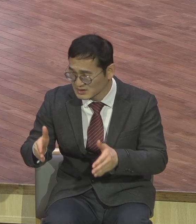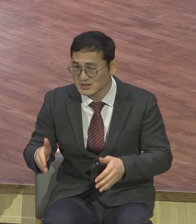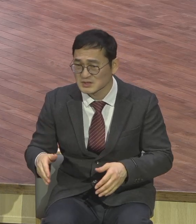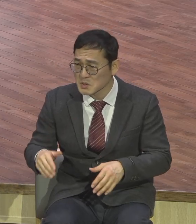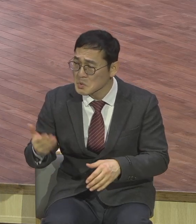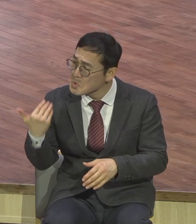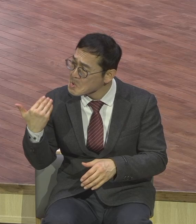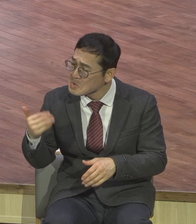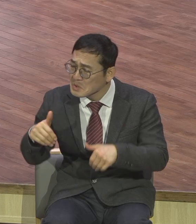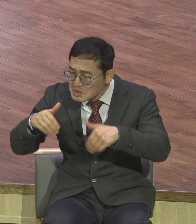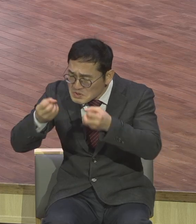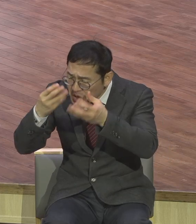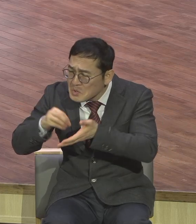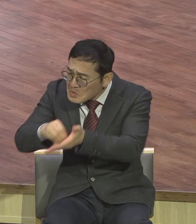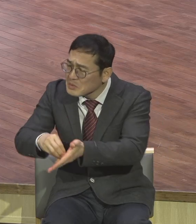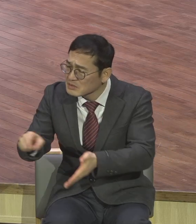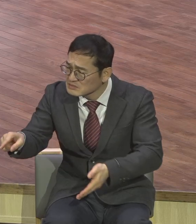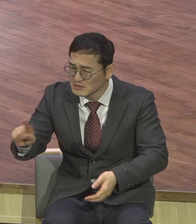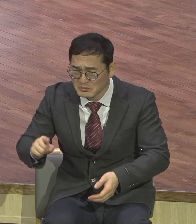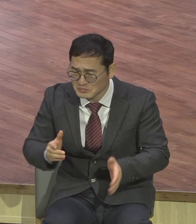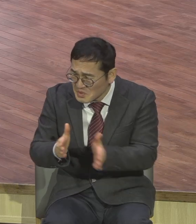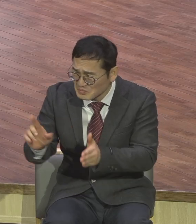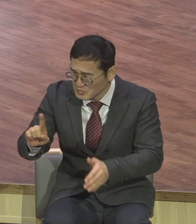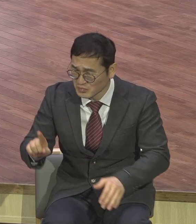실제로 있다니까요 내가 말 안 할게요